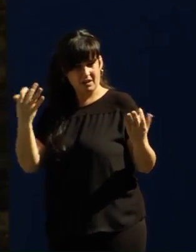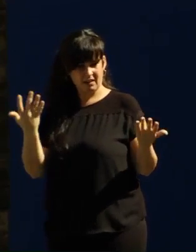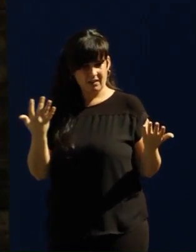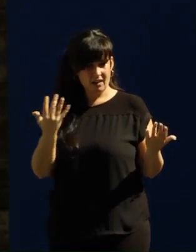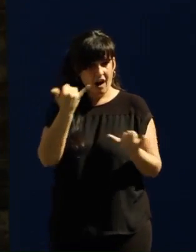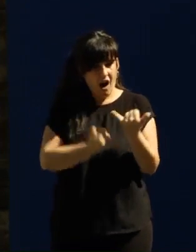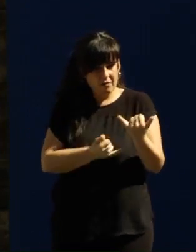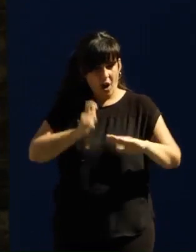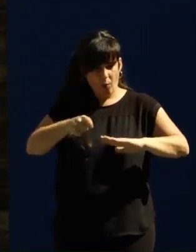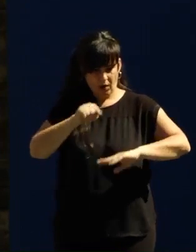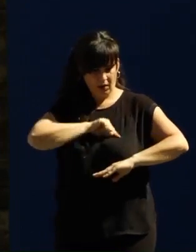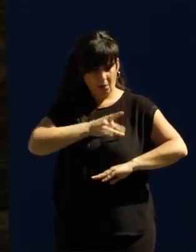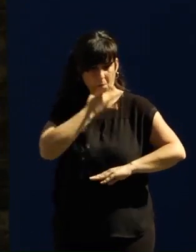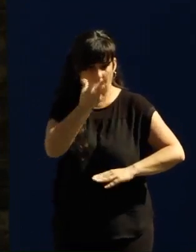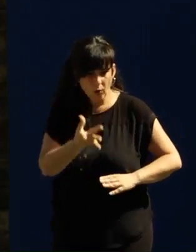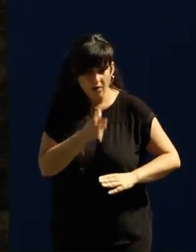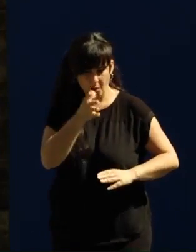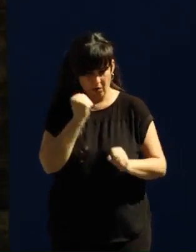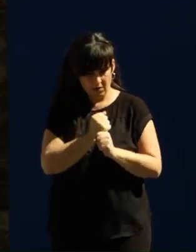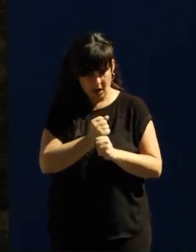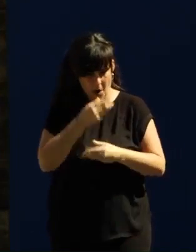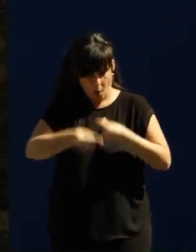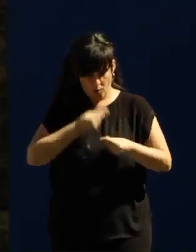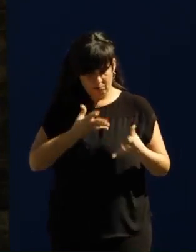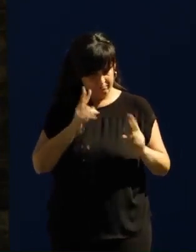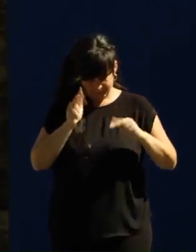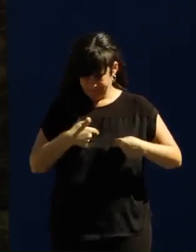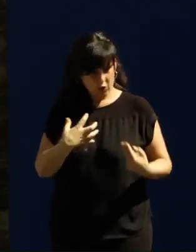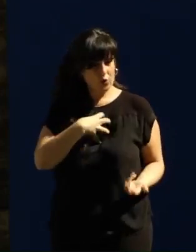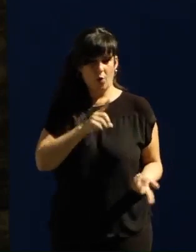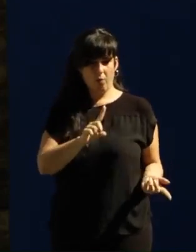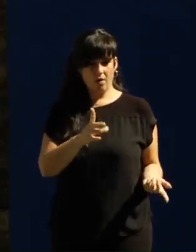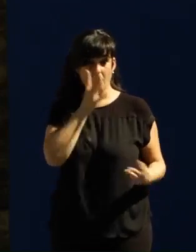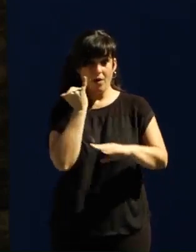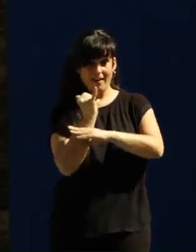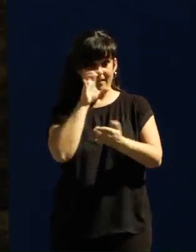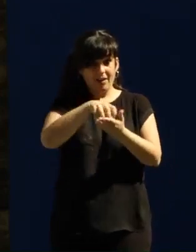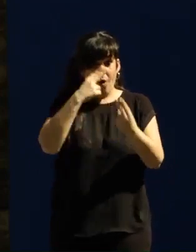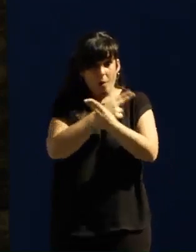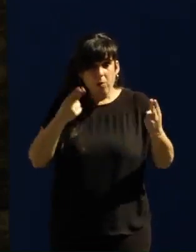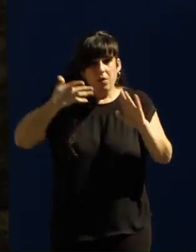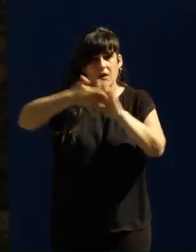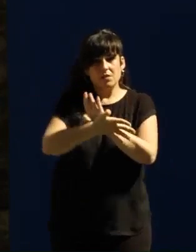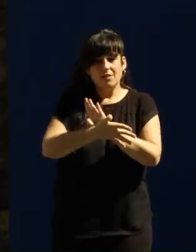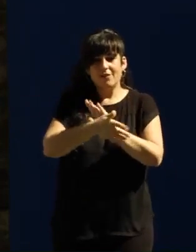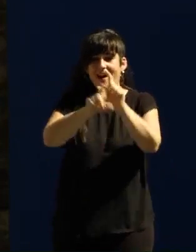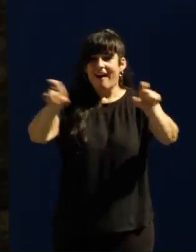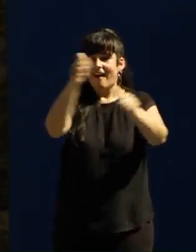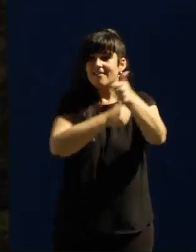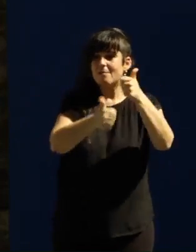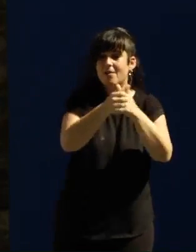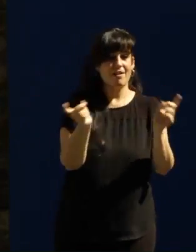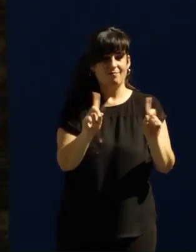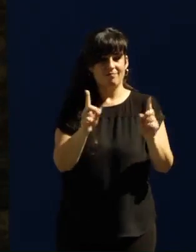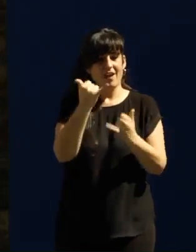habido mucha gente que ha dicho ojalá me dejaran hacer mi trabajo, ojalá me dejaran trabajar desde las instituciones públicas para el interés general, pero hay